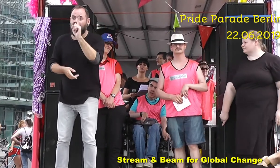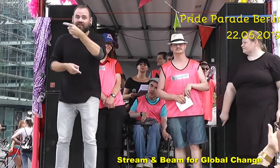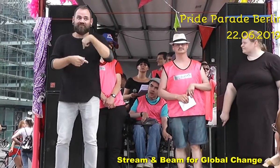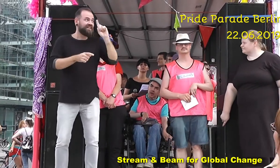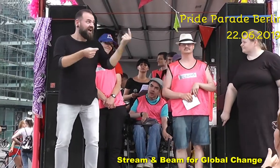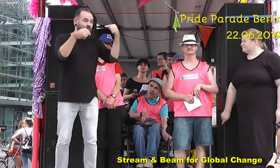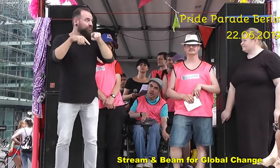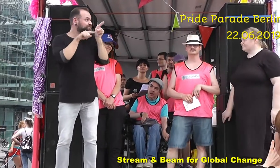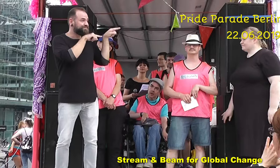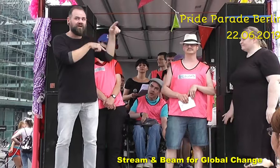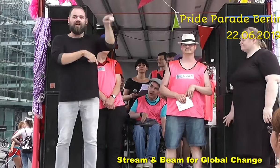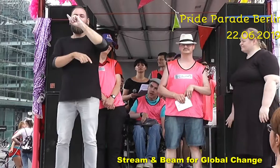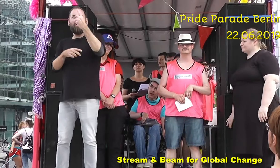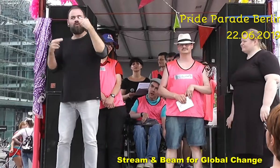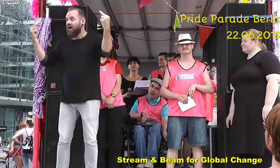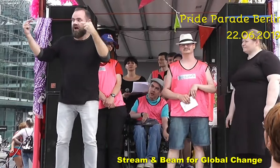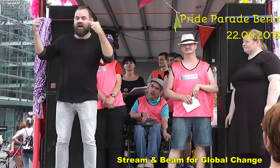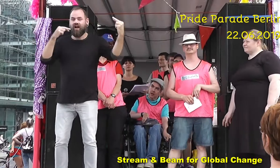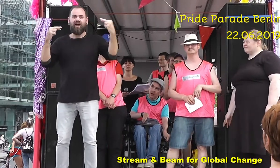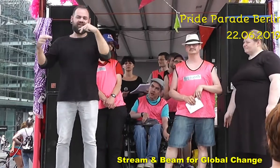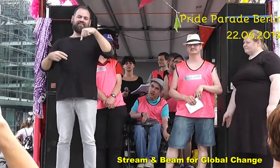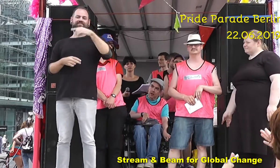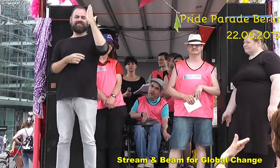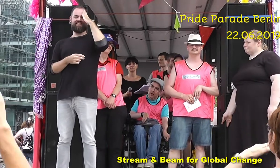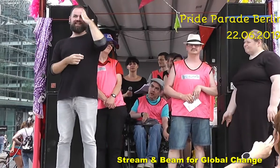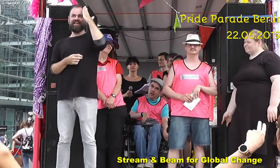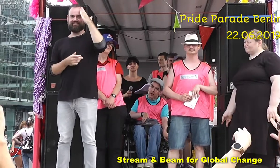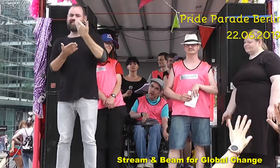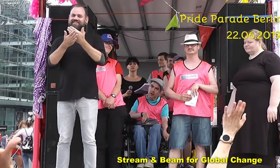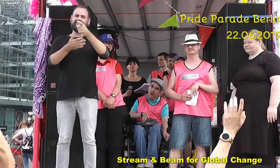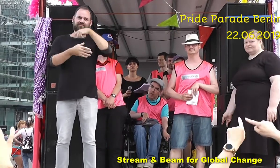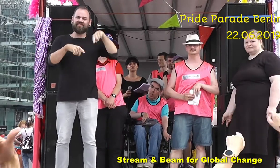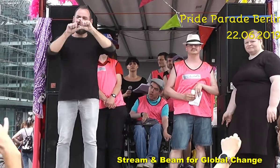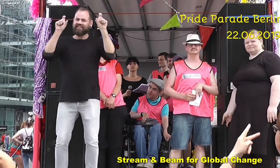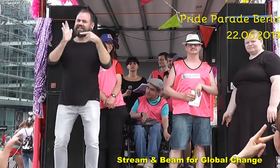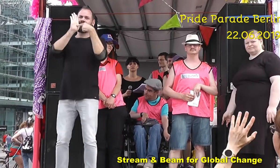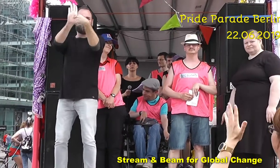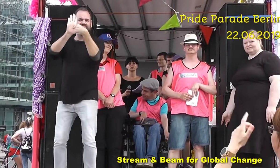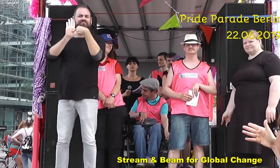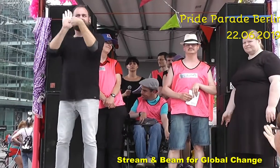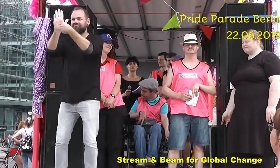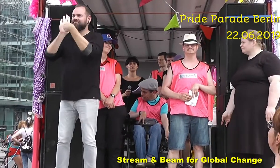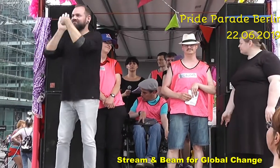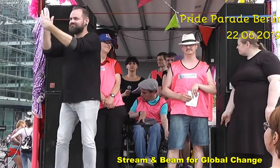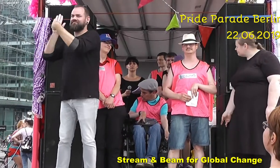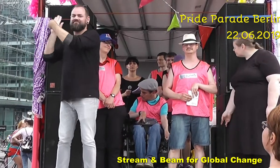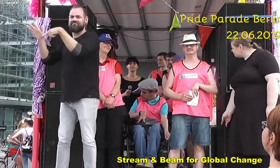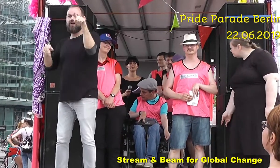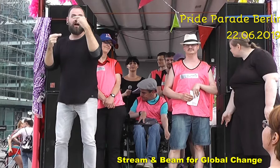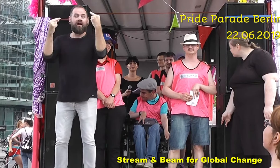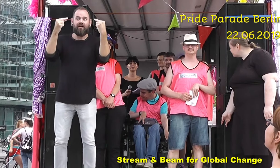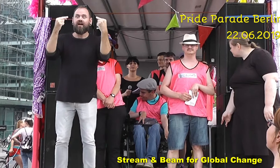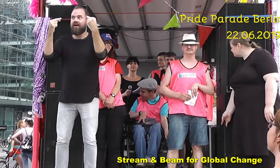Wir wollen uns zeigen, so wie wir sind, und zwar überall. Gemeinsamkeiten.